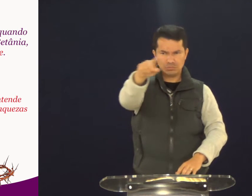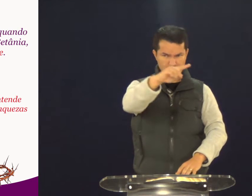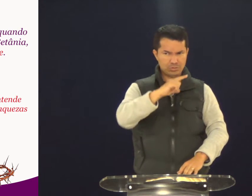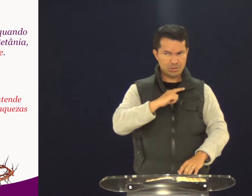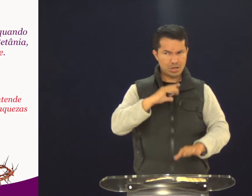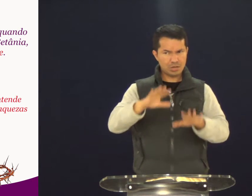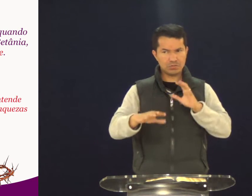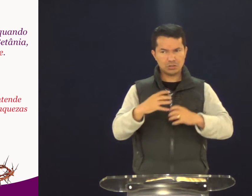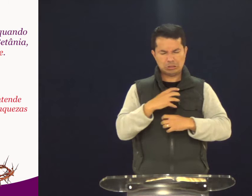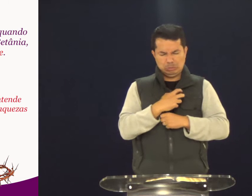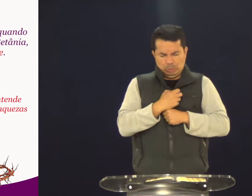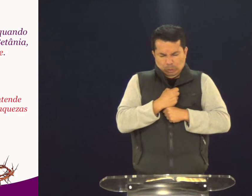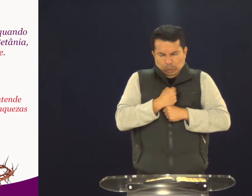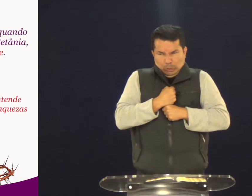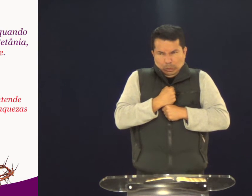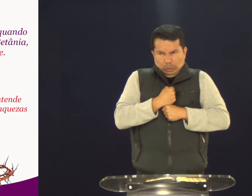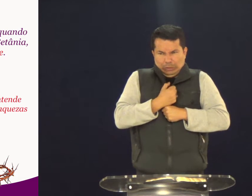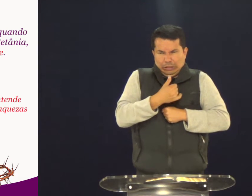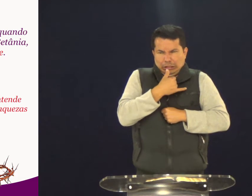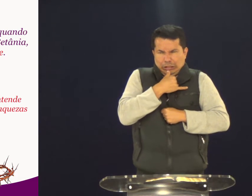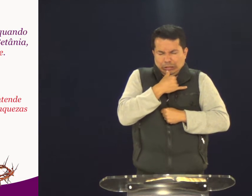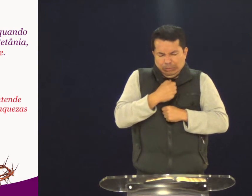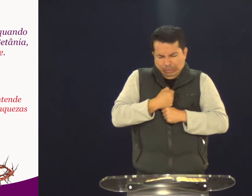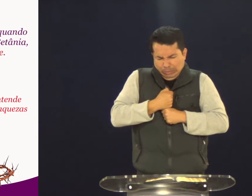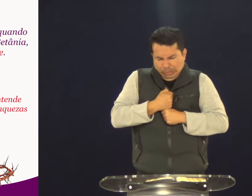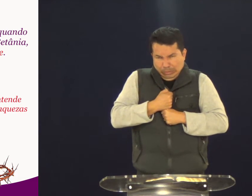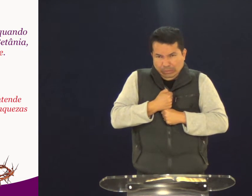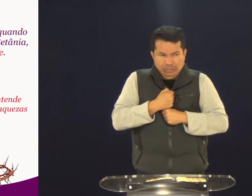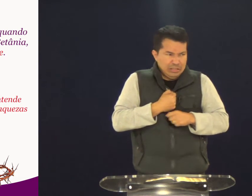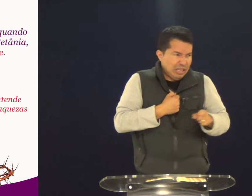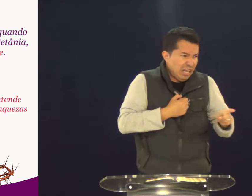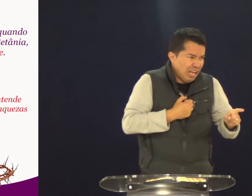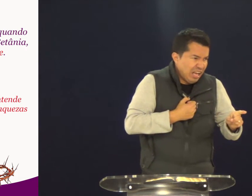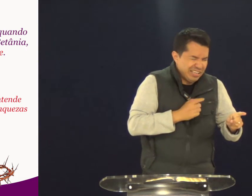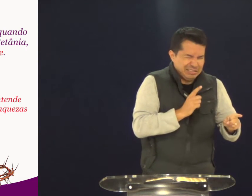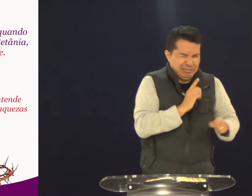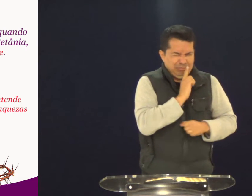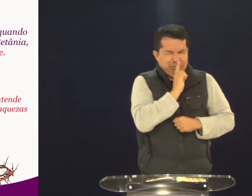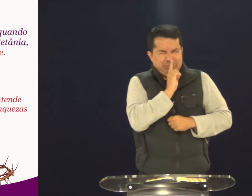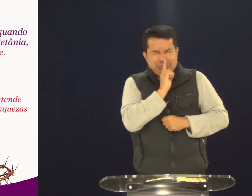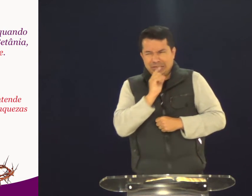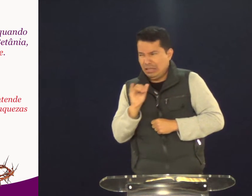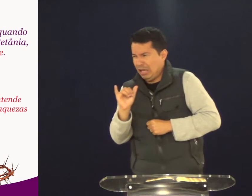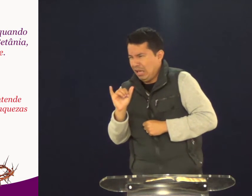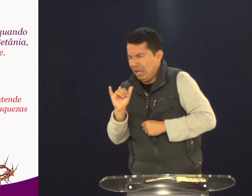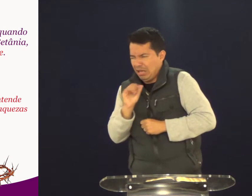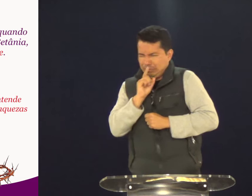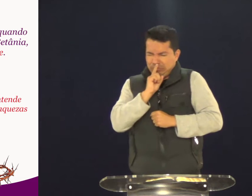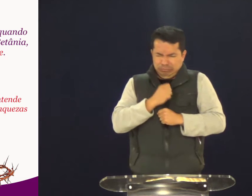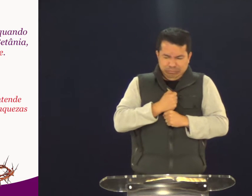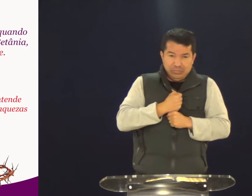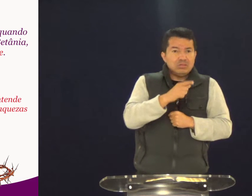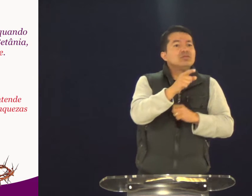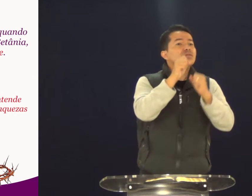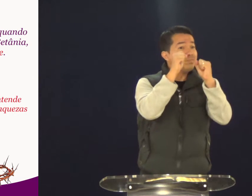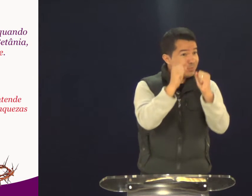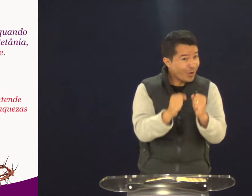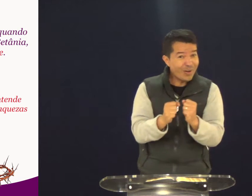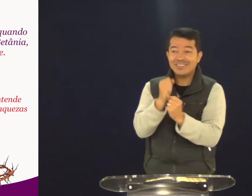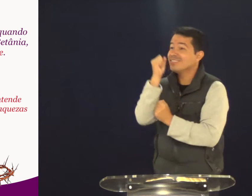sofrimentos. Às vezes, você se sente ressentido, magoado, angustiado. Não quer falar para ninguém.